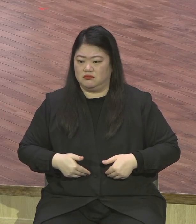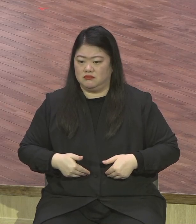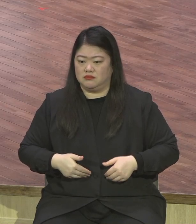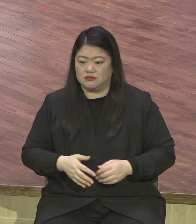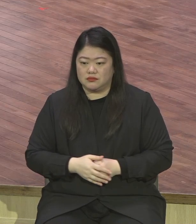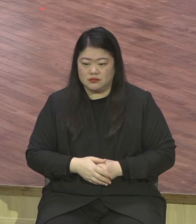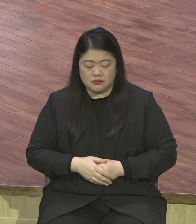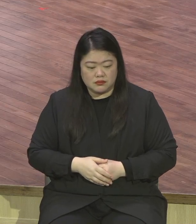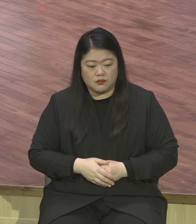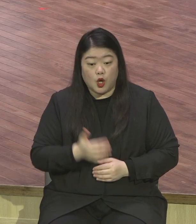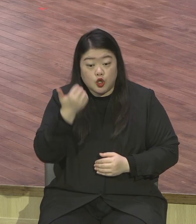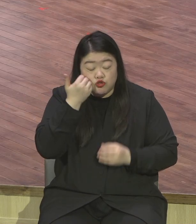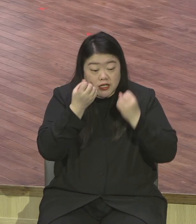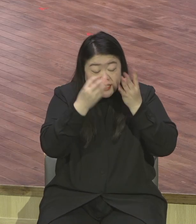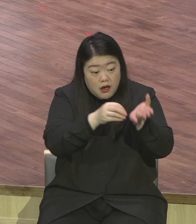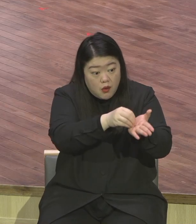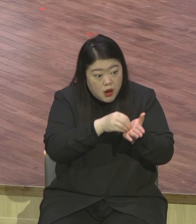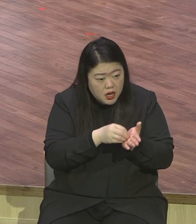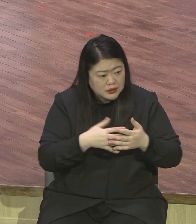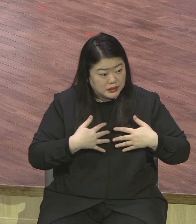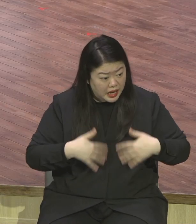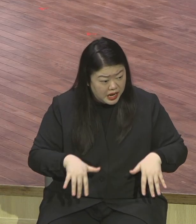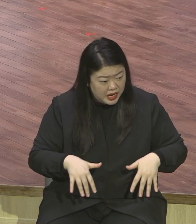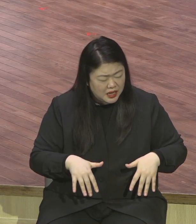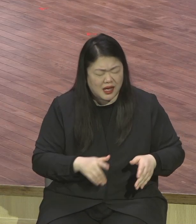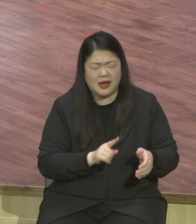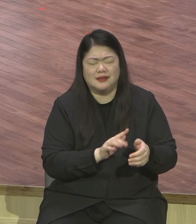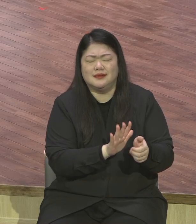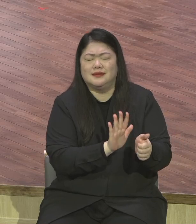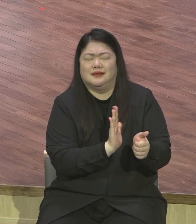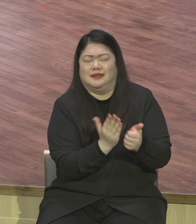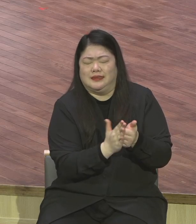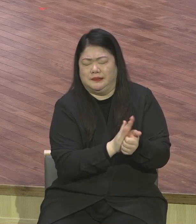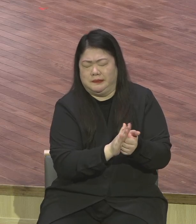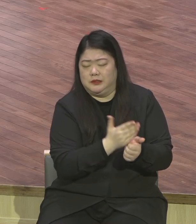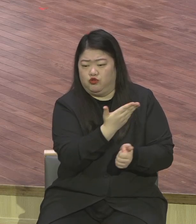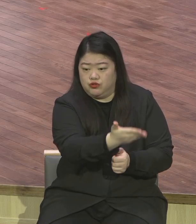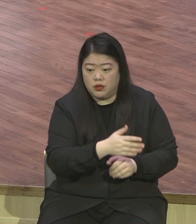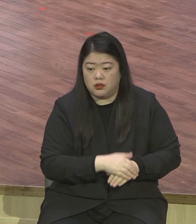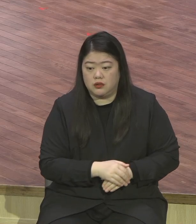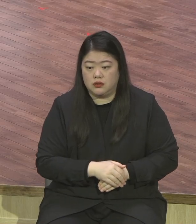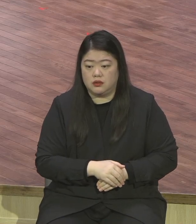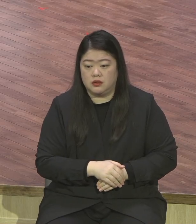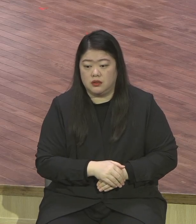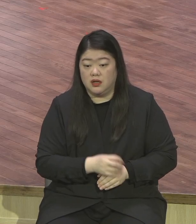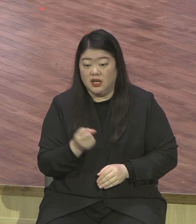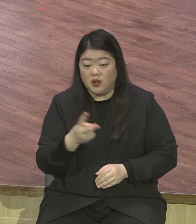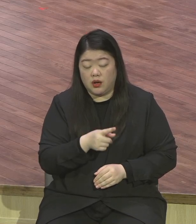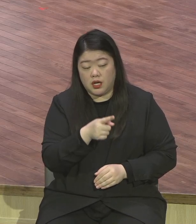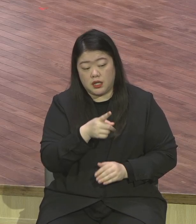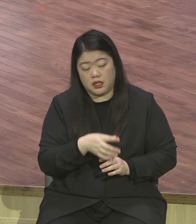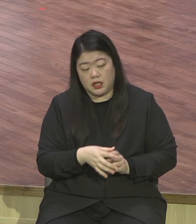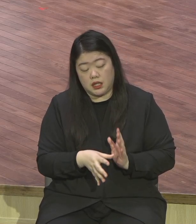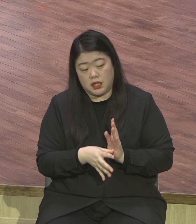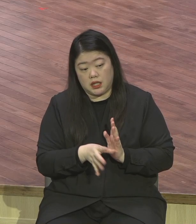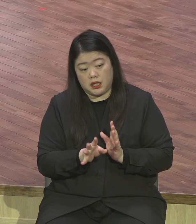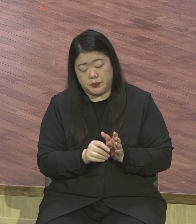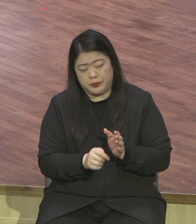약한 대로 좀 독특한 사람 좀 다르게 표현하면 좀 이상한 사람이라도 독특한 사람